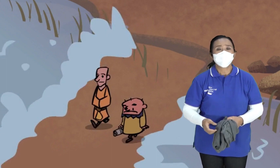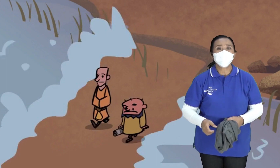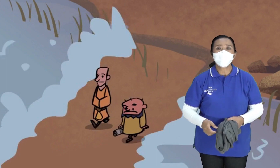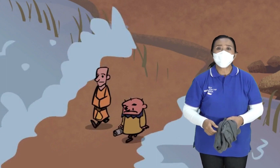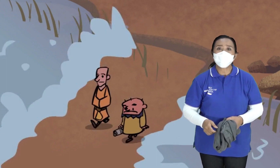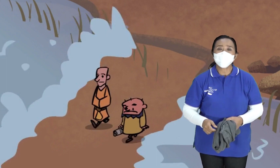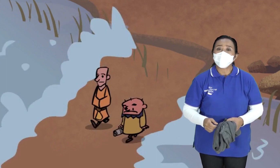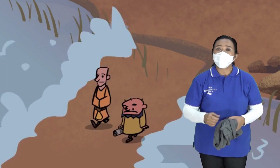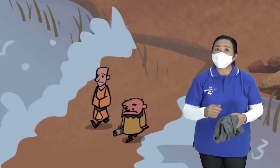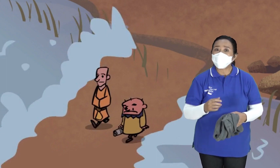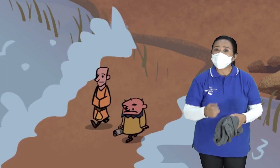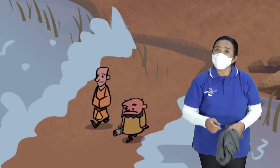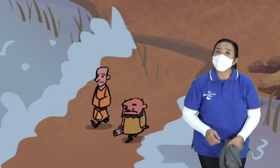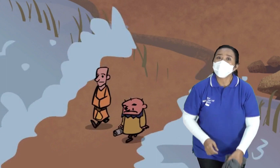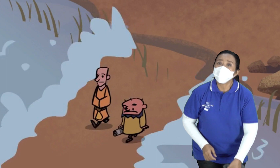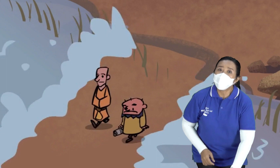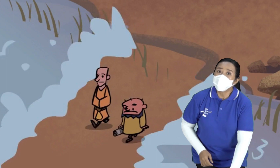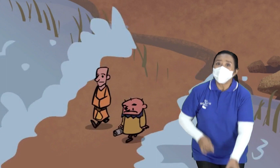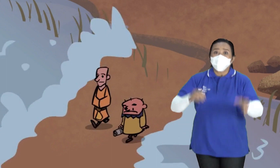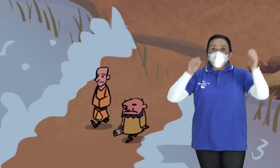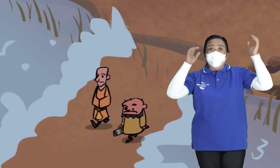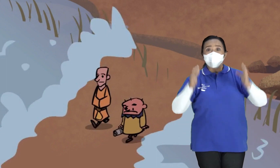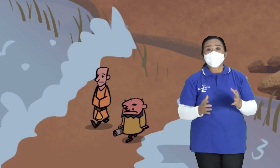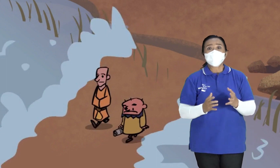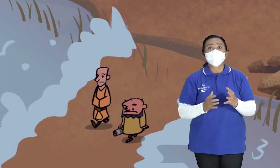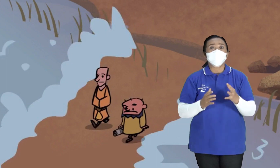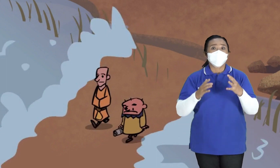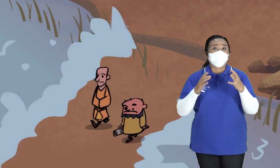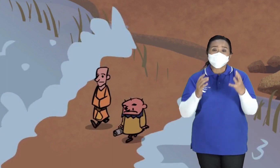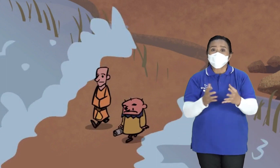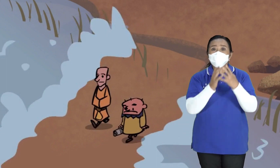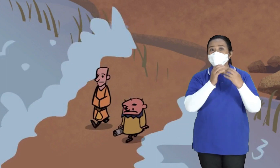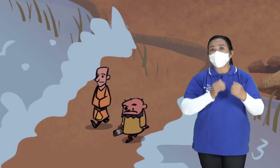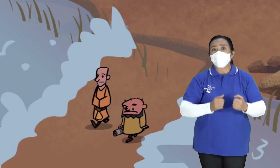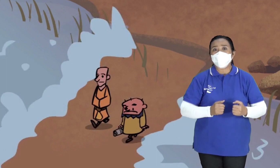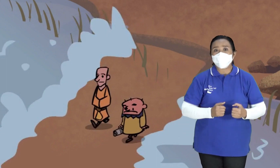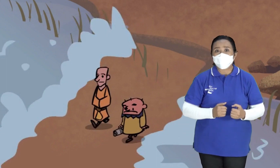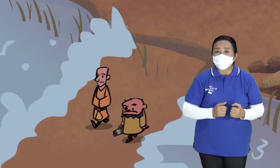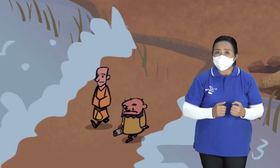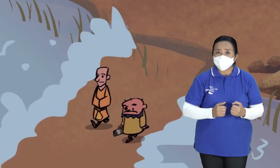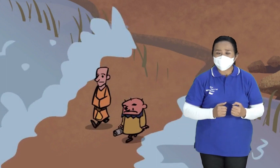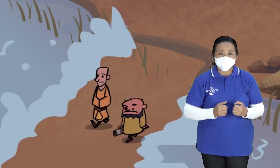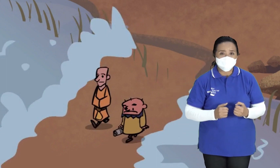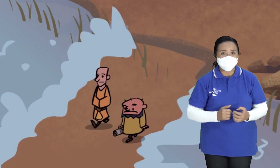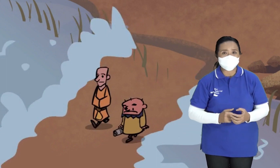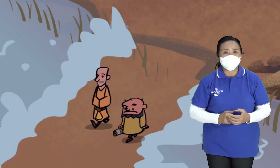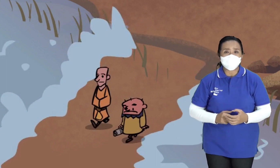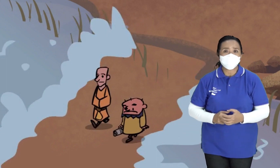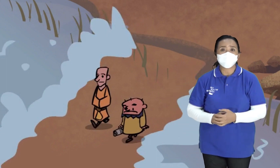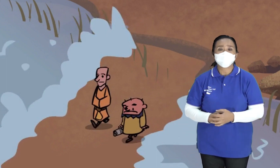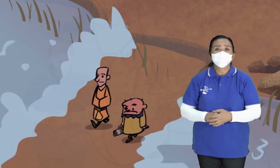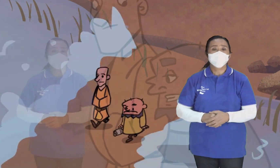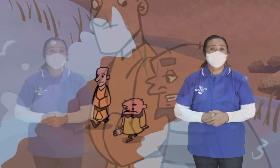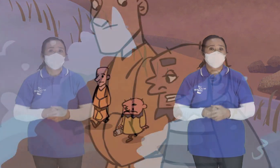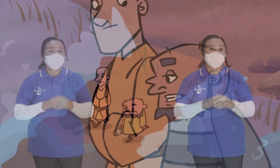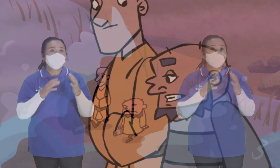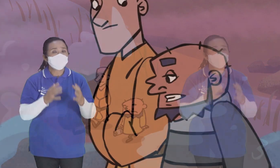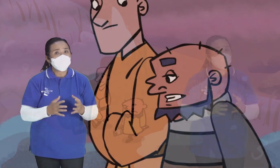Kemudian Bapak Elia Berkata lagi Kepada Elisa ya